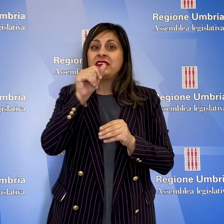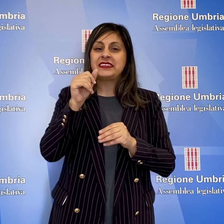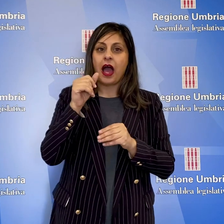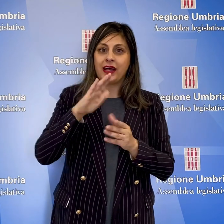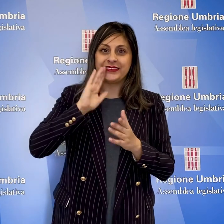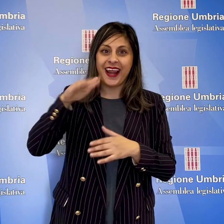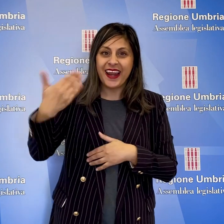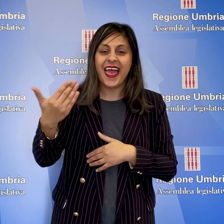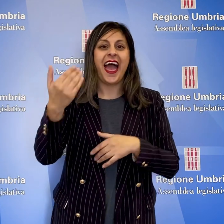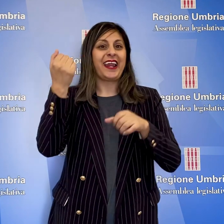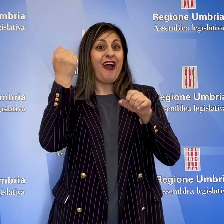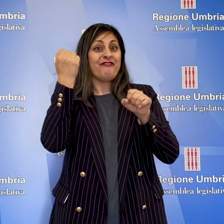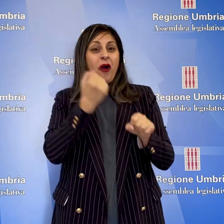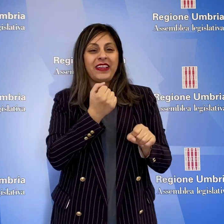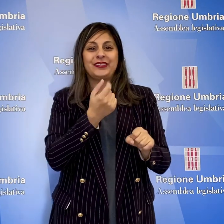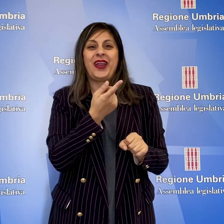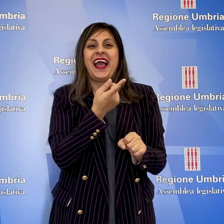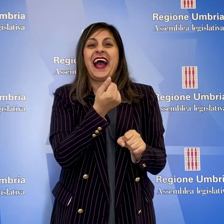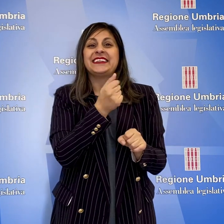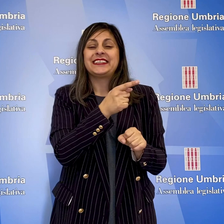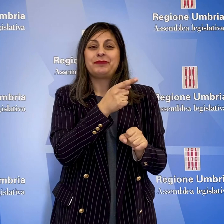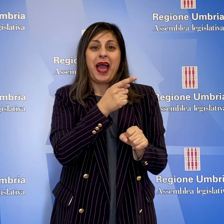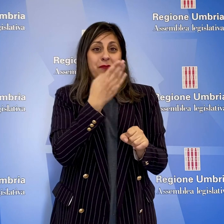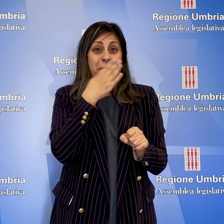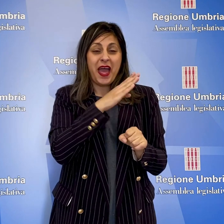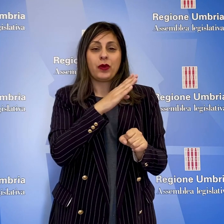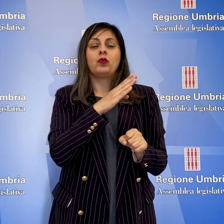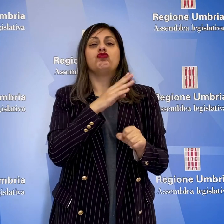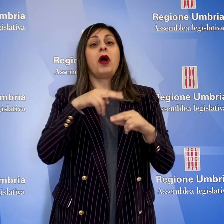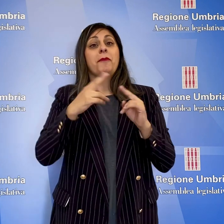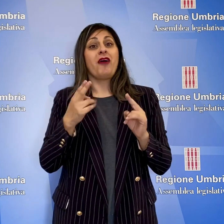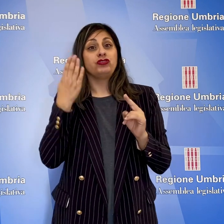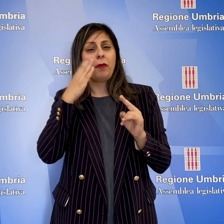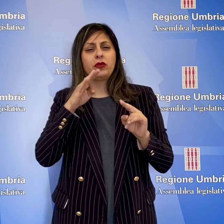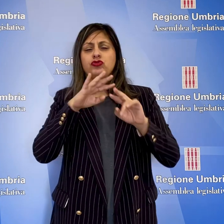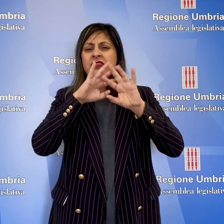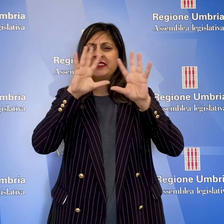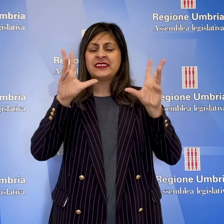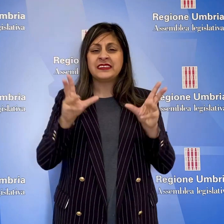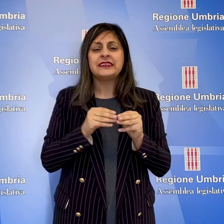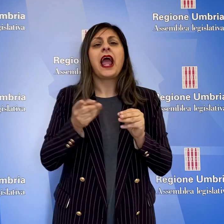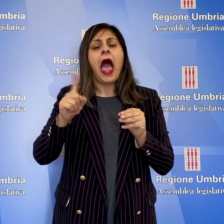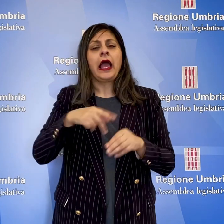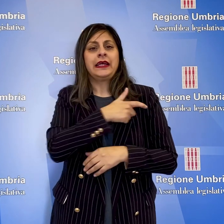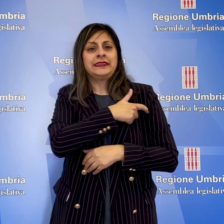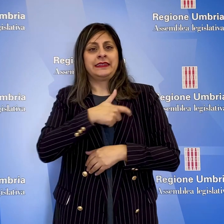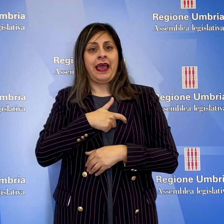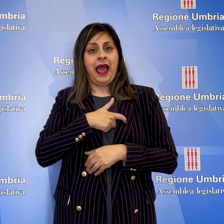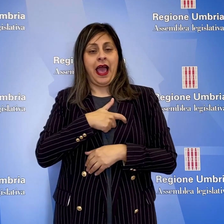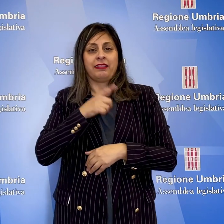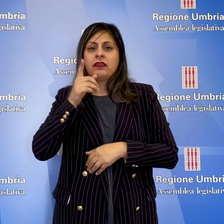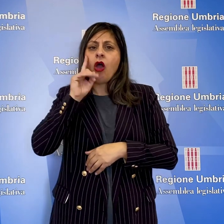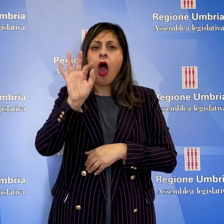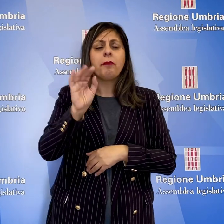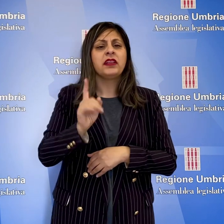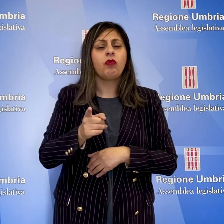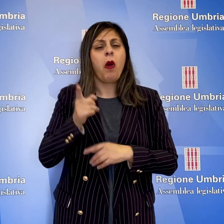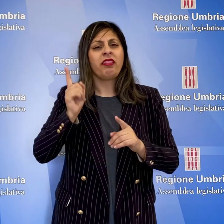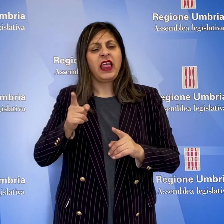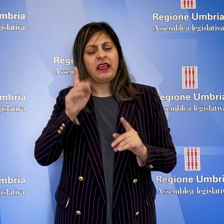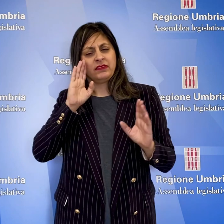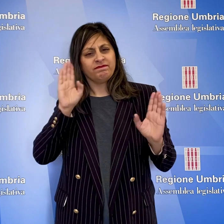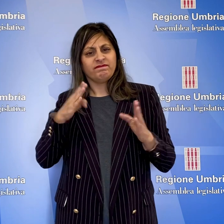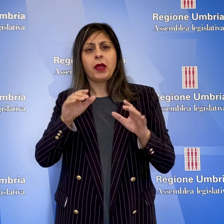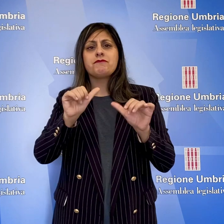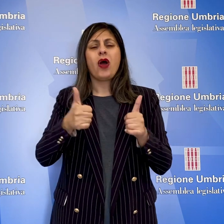'Università per gli stranieri, la Fondazione Cassa di Risparmio di Perugia, la Provincia di Perugia e i sindacati. L'obiettivo è quello